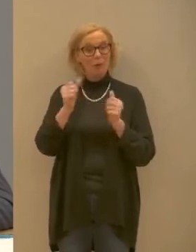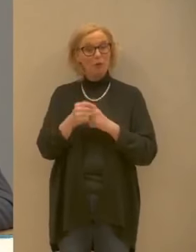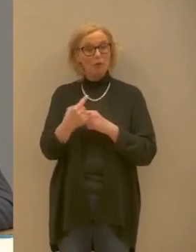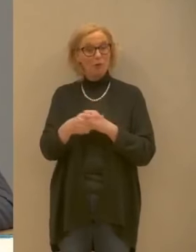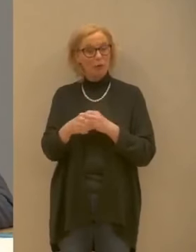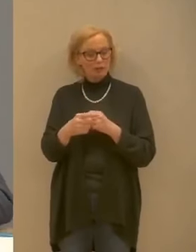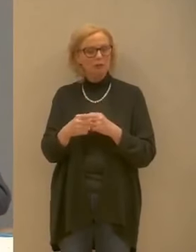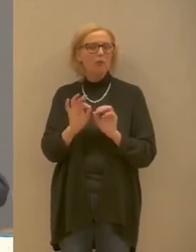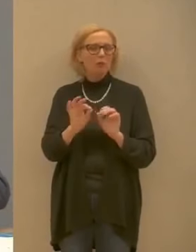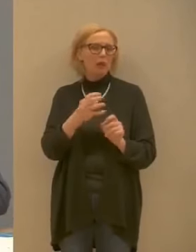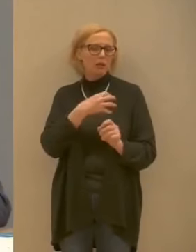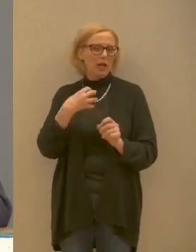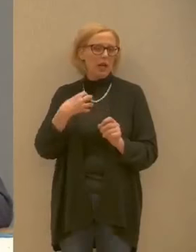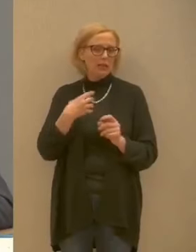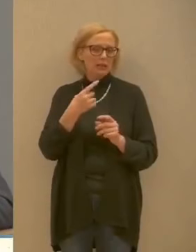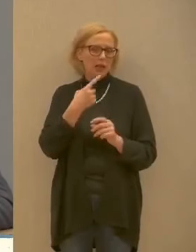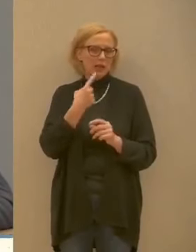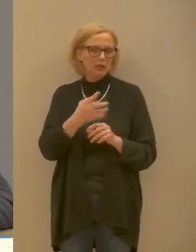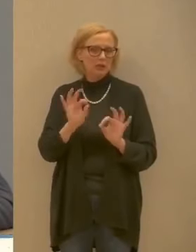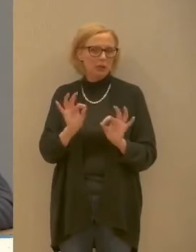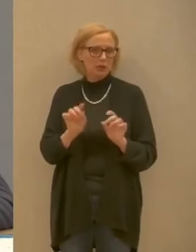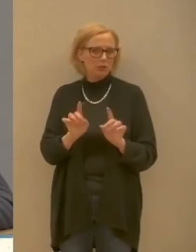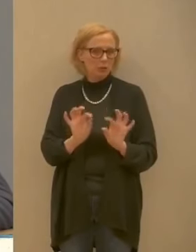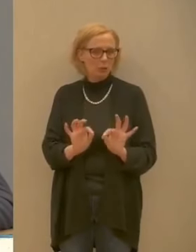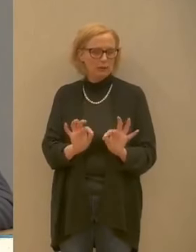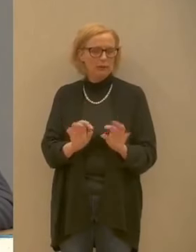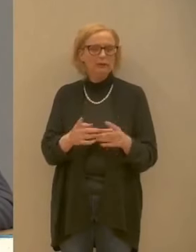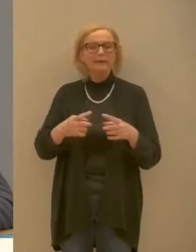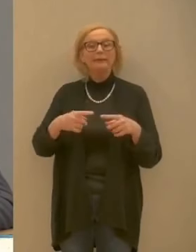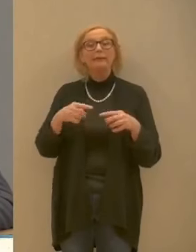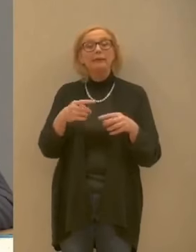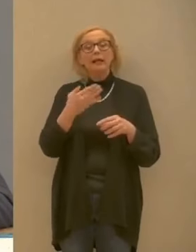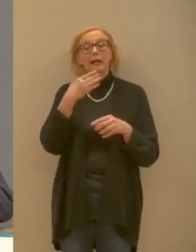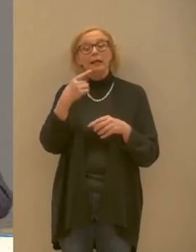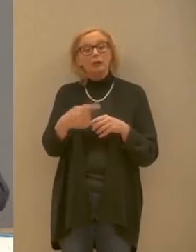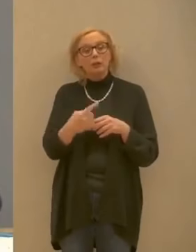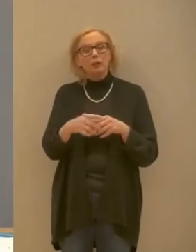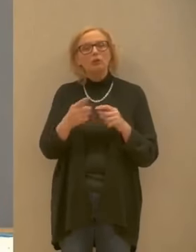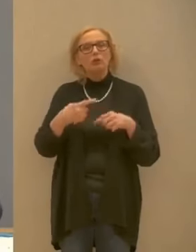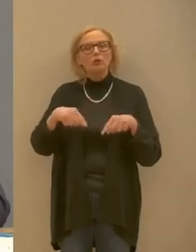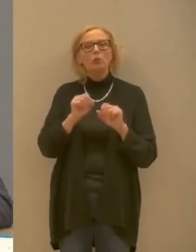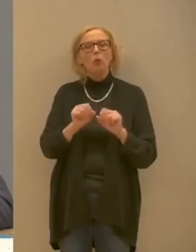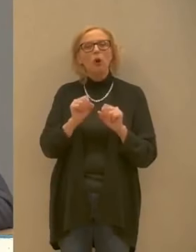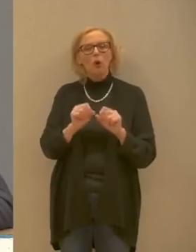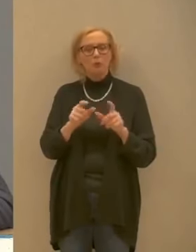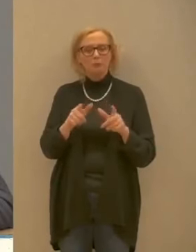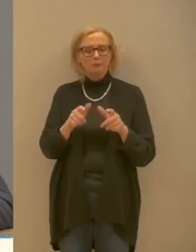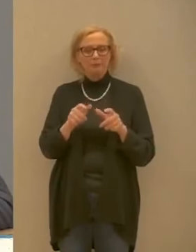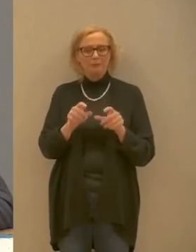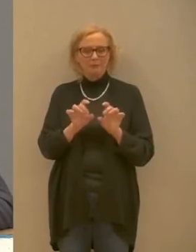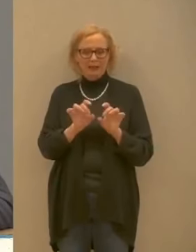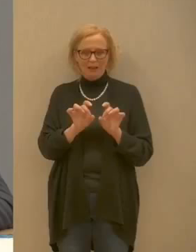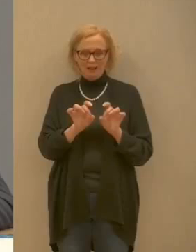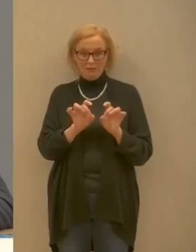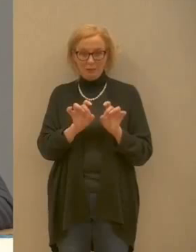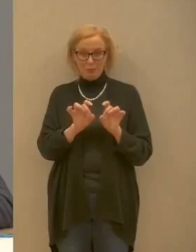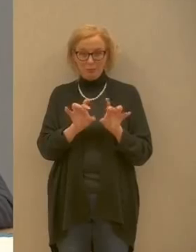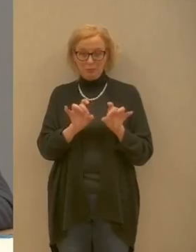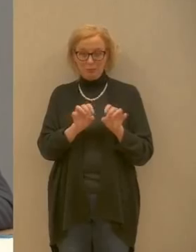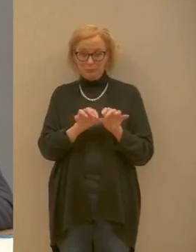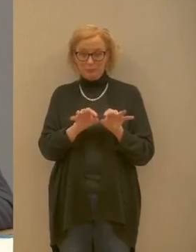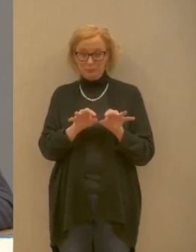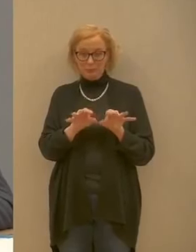scientifica, sarà quello che riuscirà il più possibile a tenere una situazione